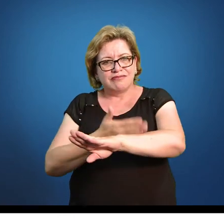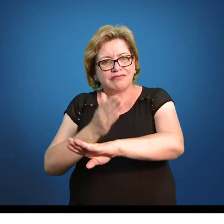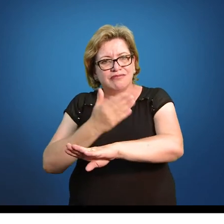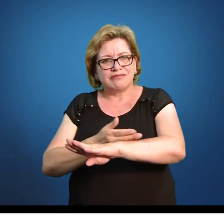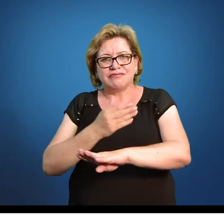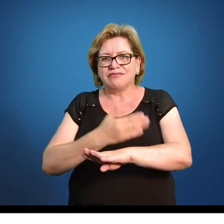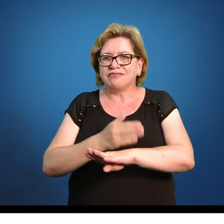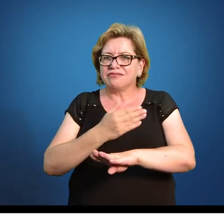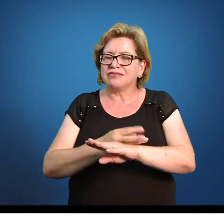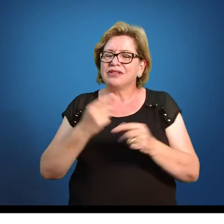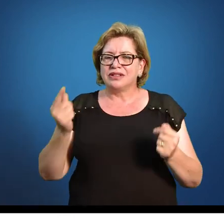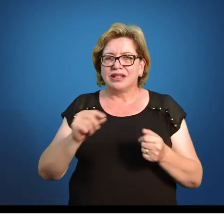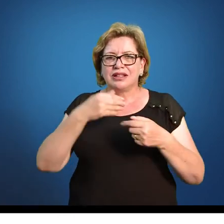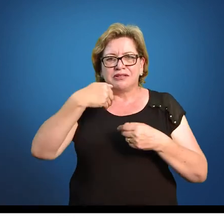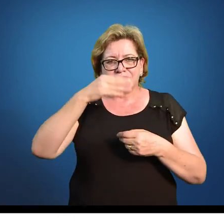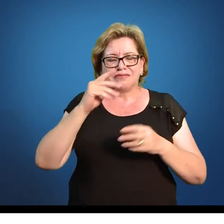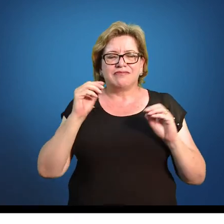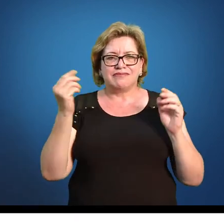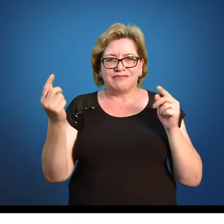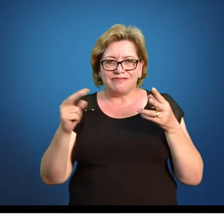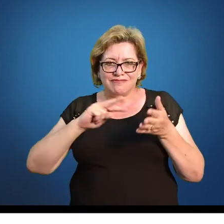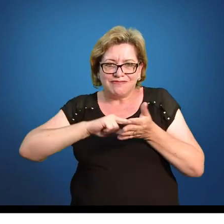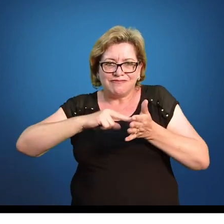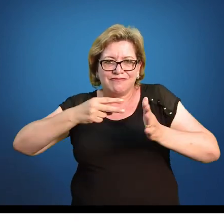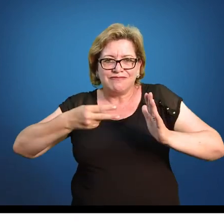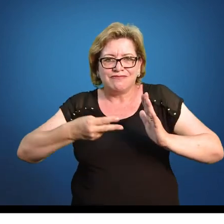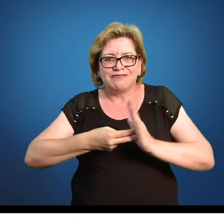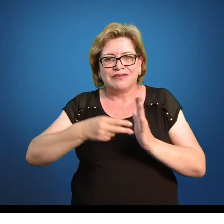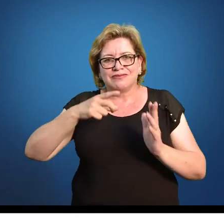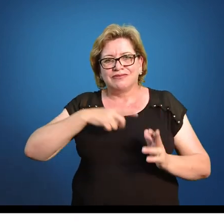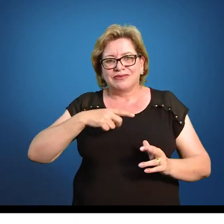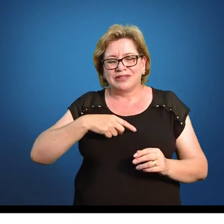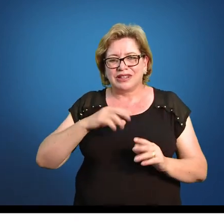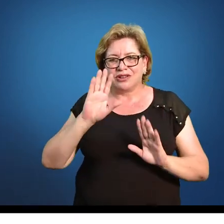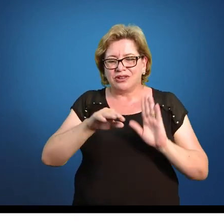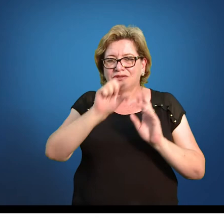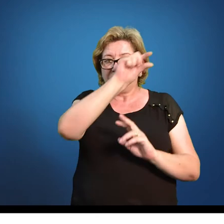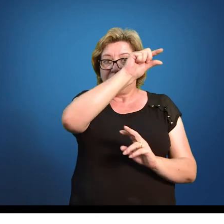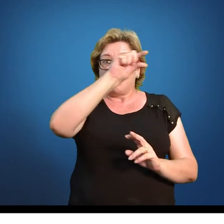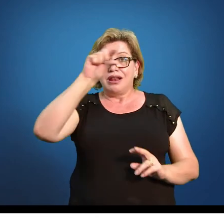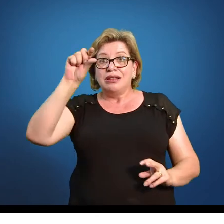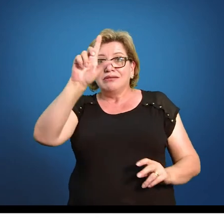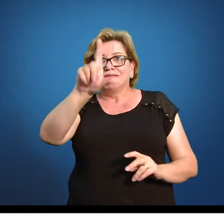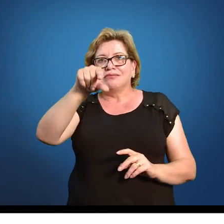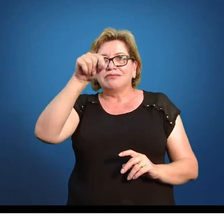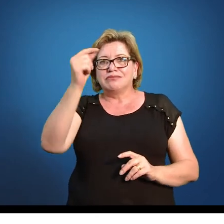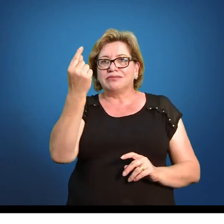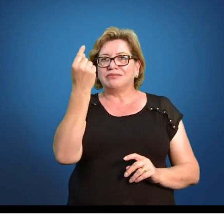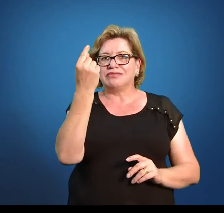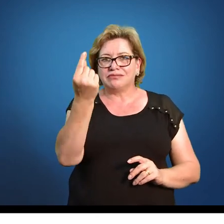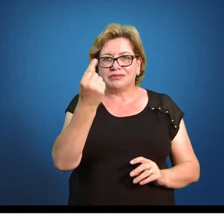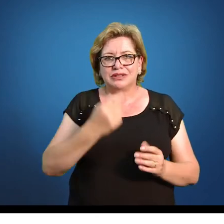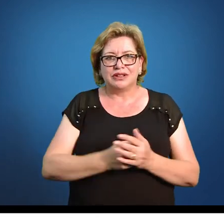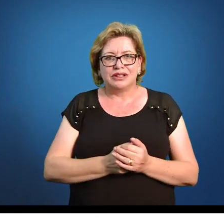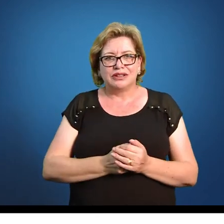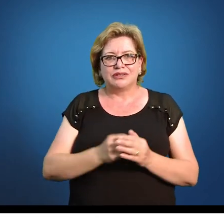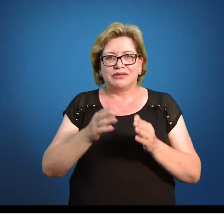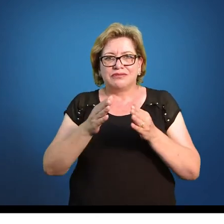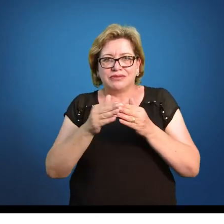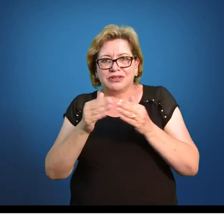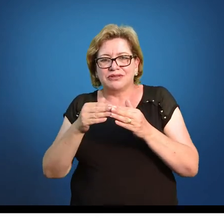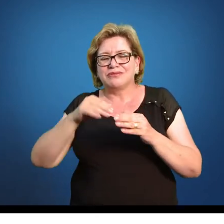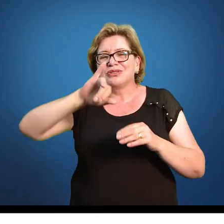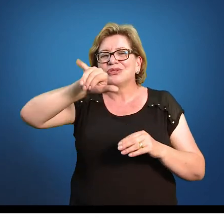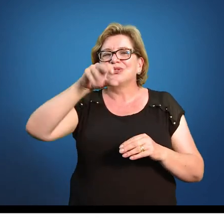aí isso vai fazer ainda mais sentido. Então, escolher uma linha aqui, qualquer. Vou pedir aqui para o João, que está